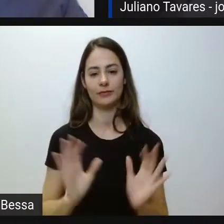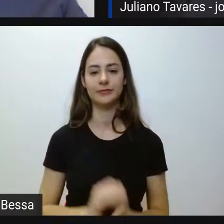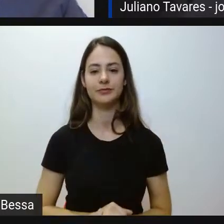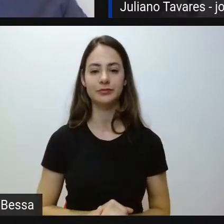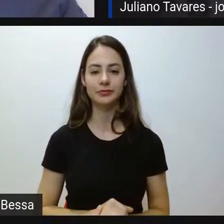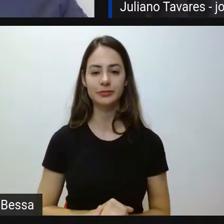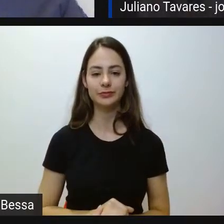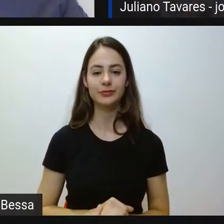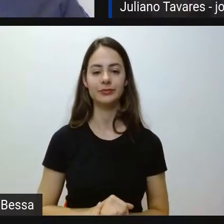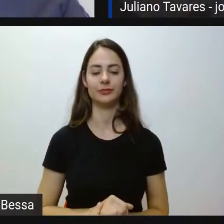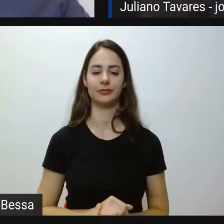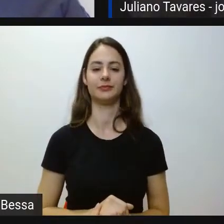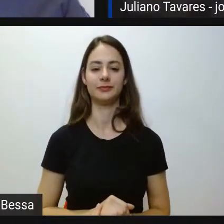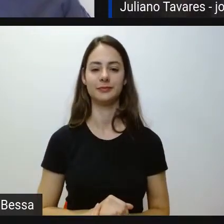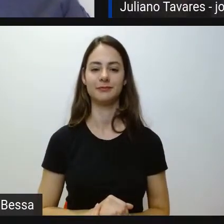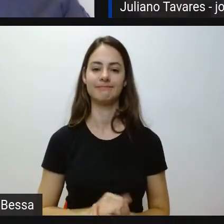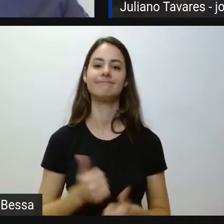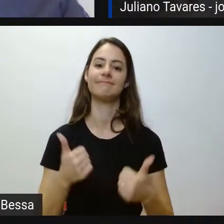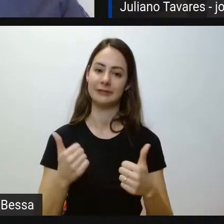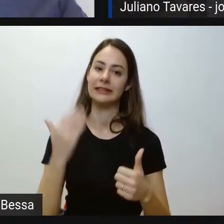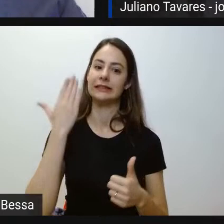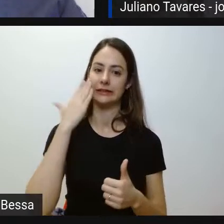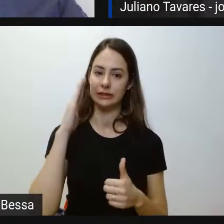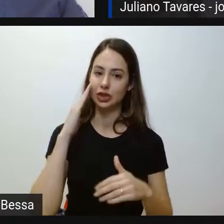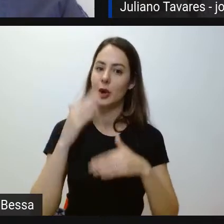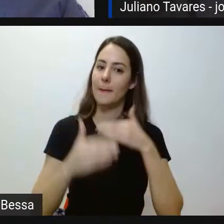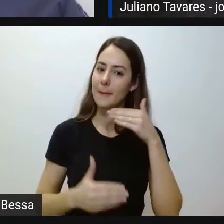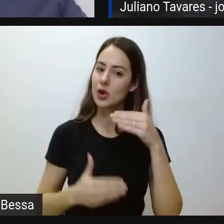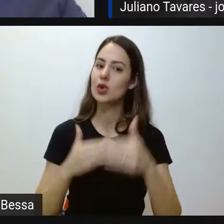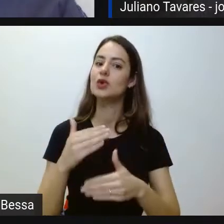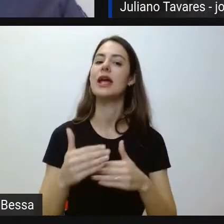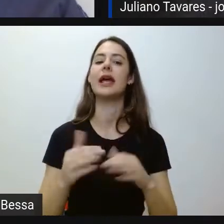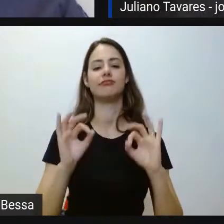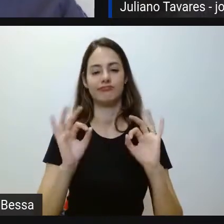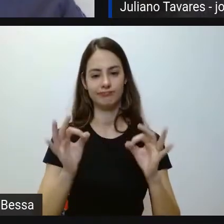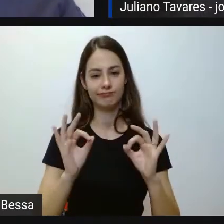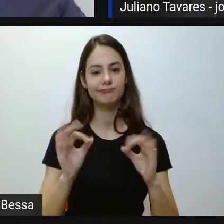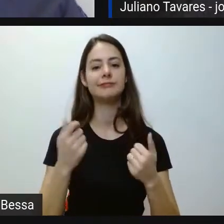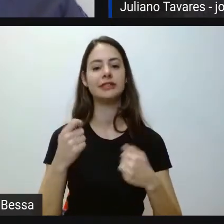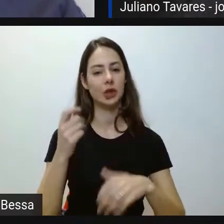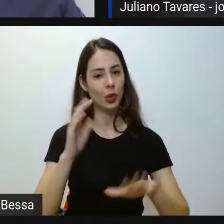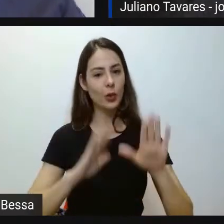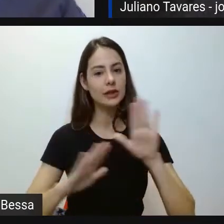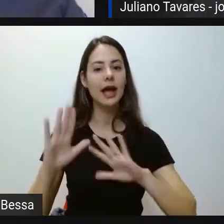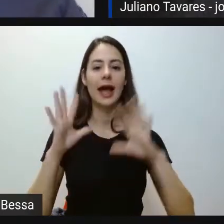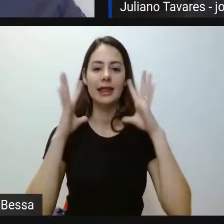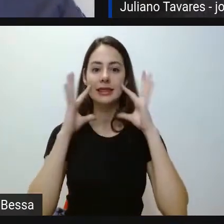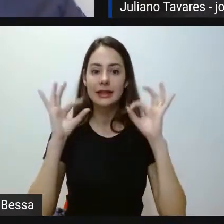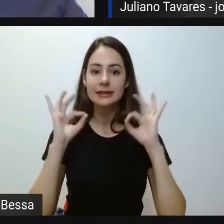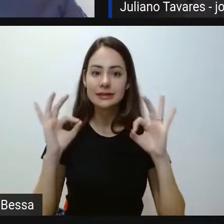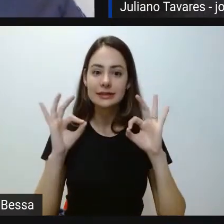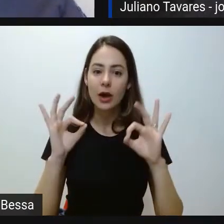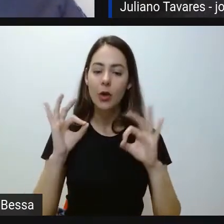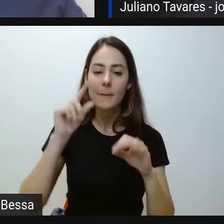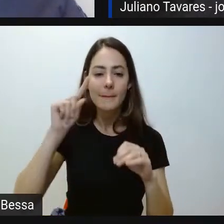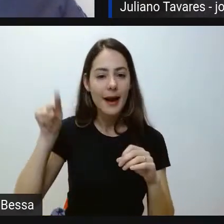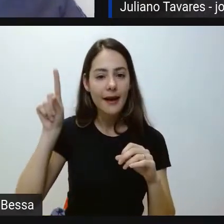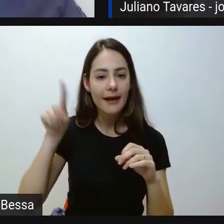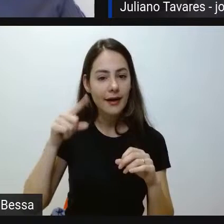Sim, então tem todo um processo aí. Tem que ter muito atenção na hora de marcar